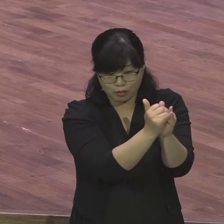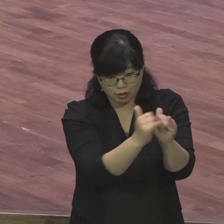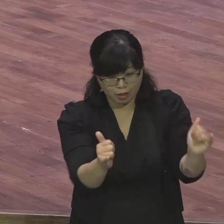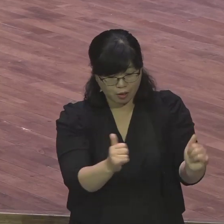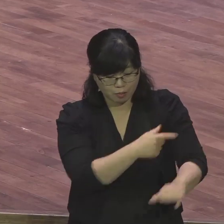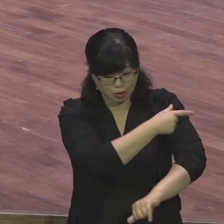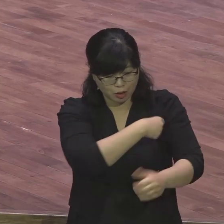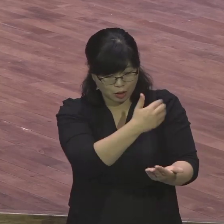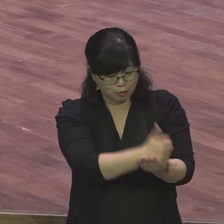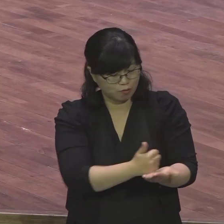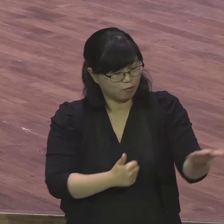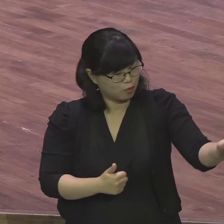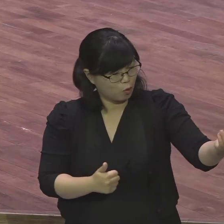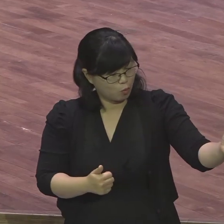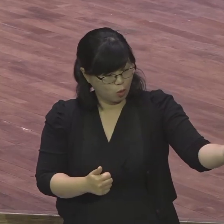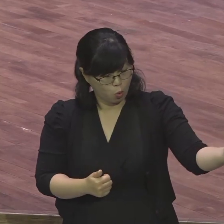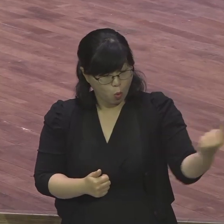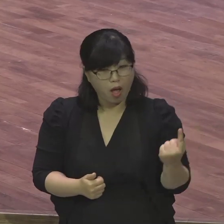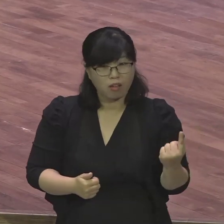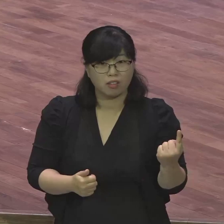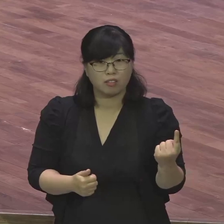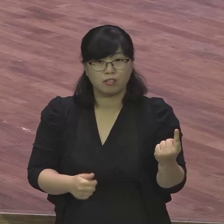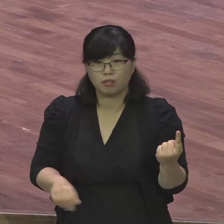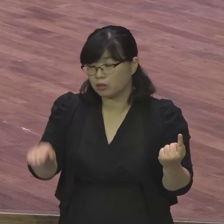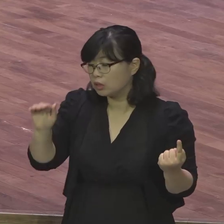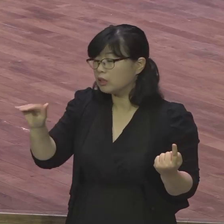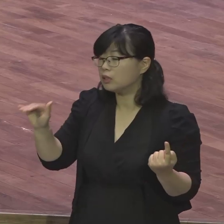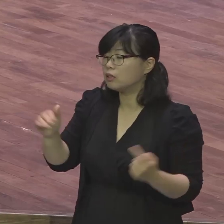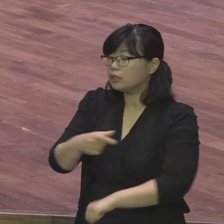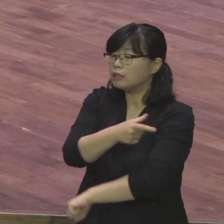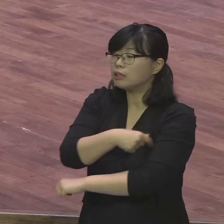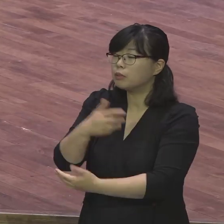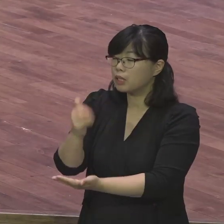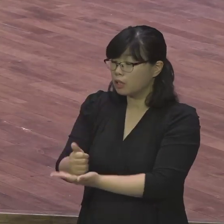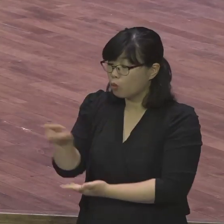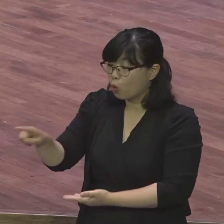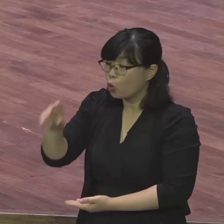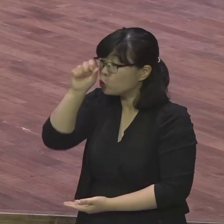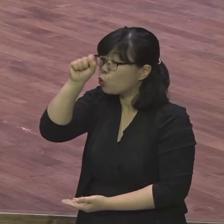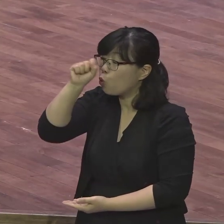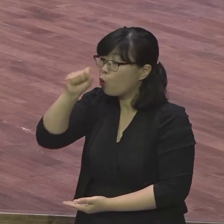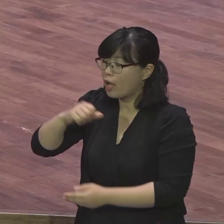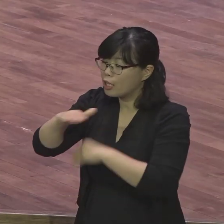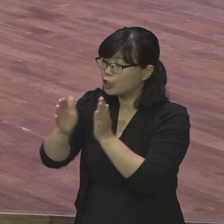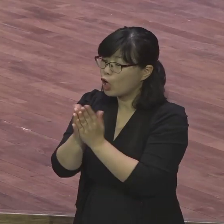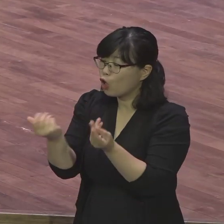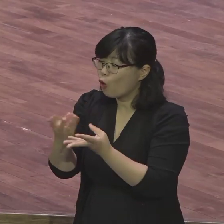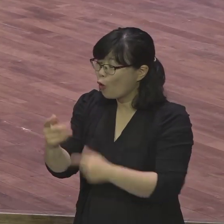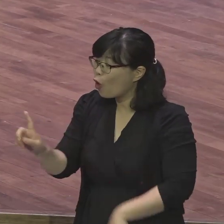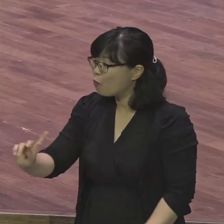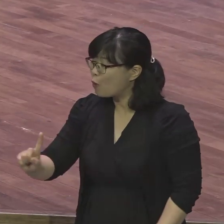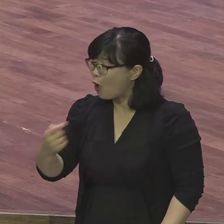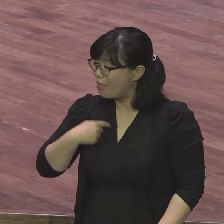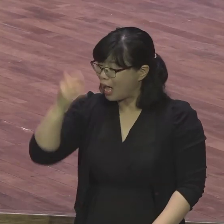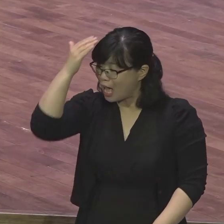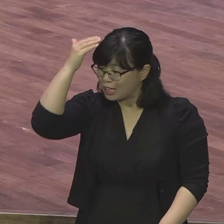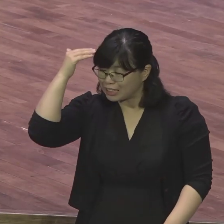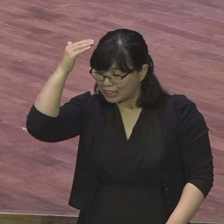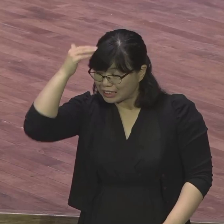집사님이 집사님이 제일 좋아하는 성경구질은 뭐예요 내가 이 서예를 쫙 글쓰고 내가